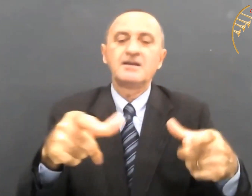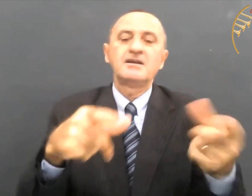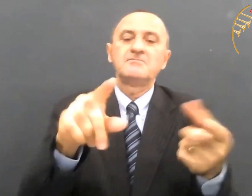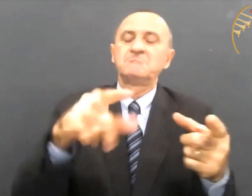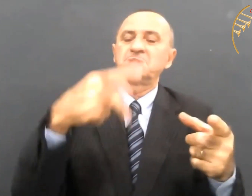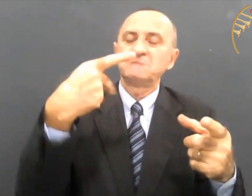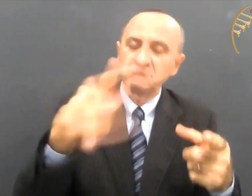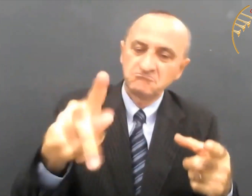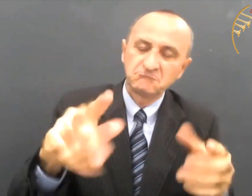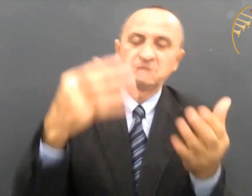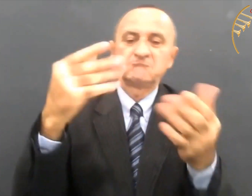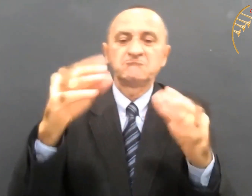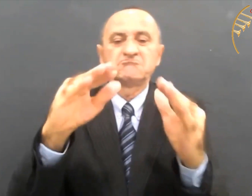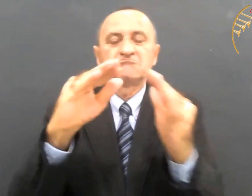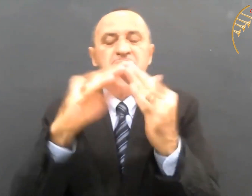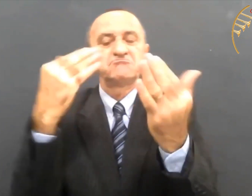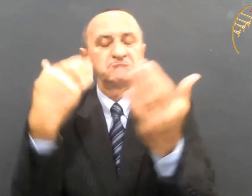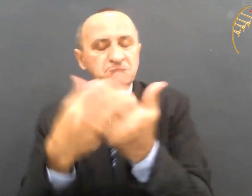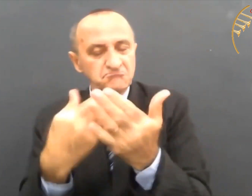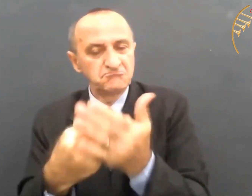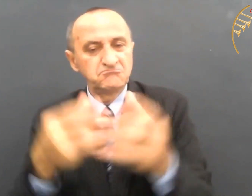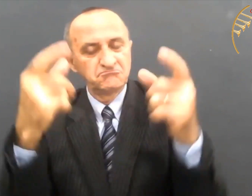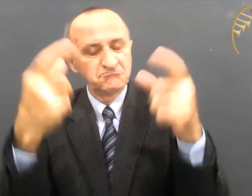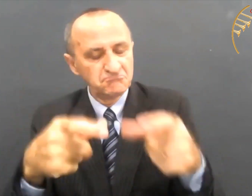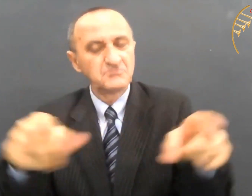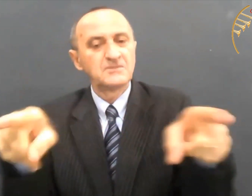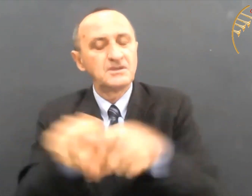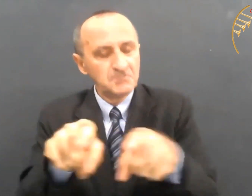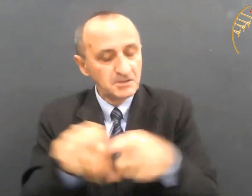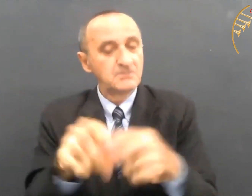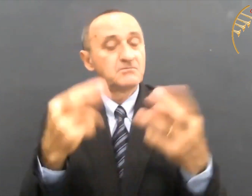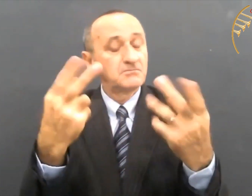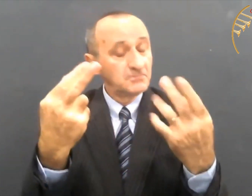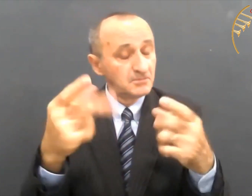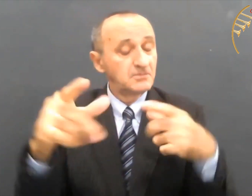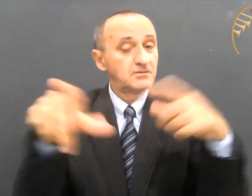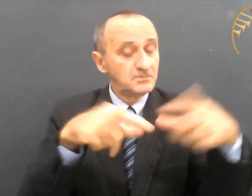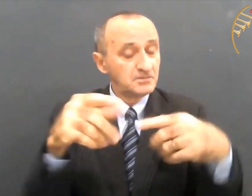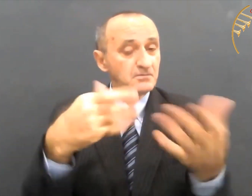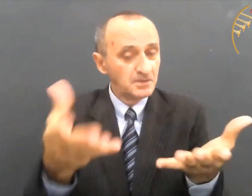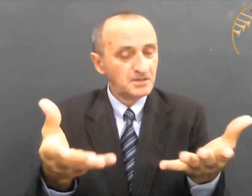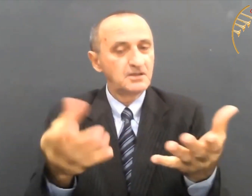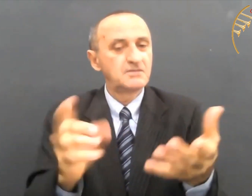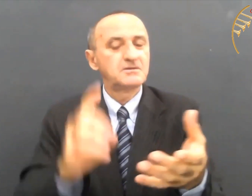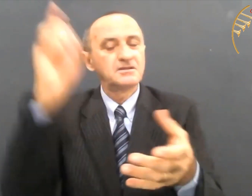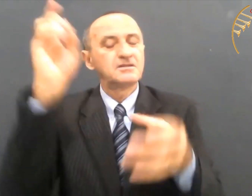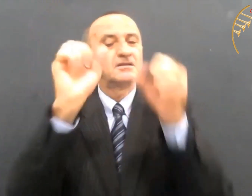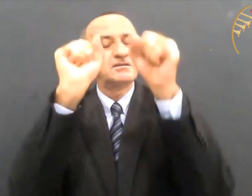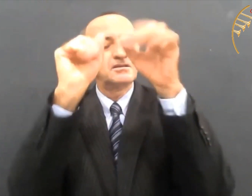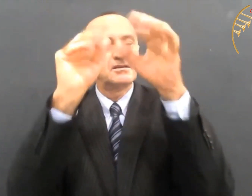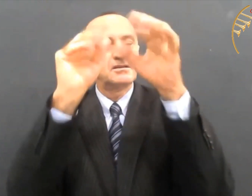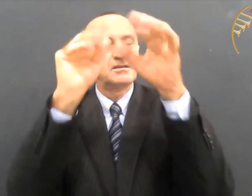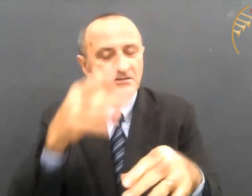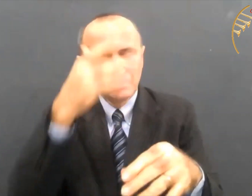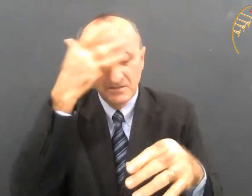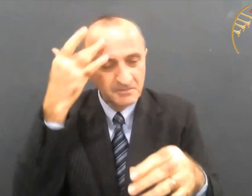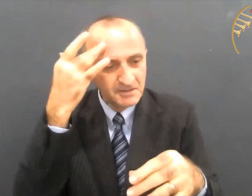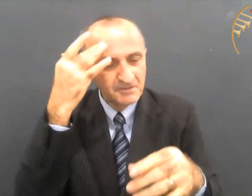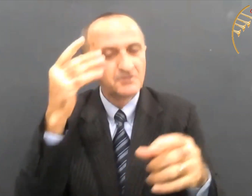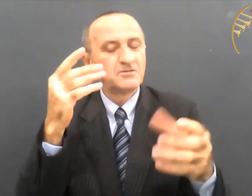trabalho, o trabalho da sua família, na sua escola. E também é um trabalho para que Deus ali